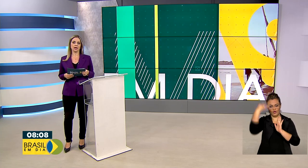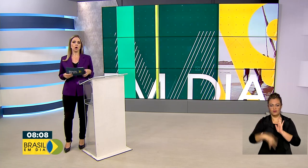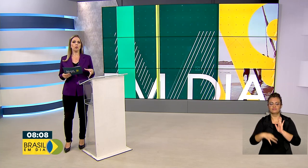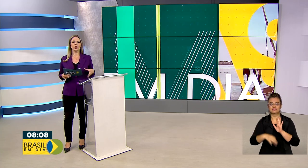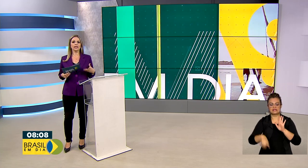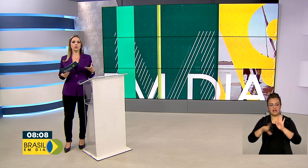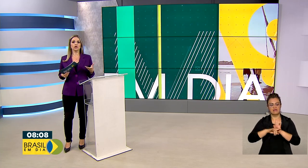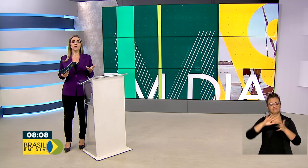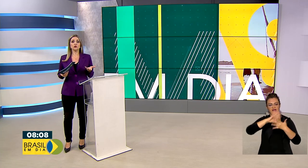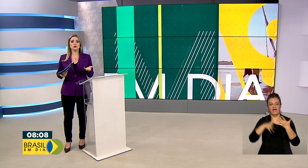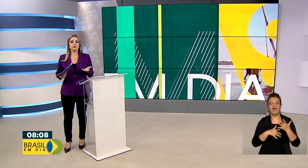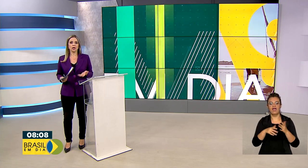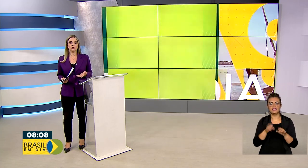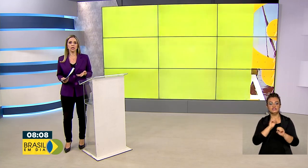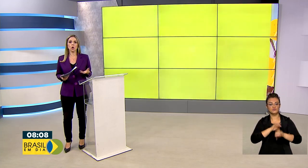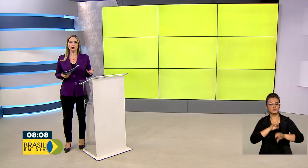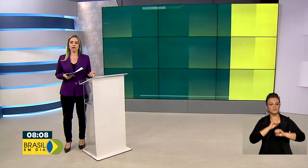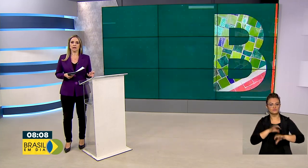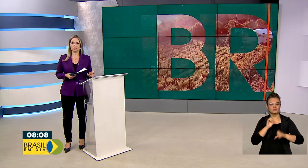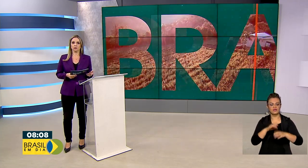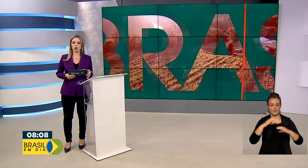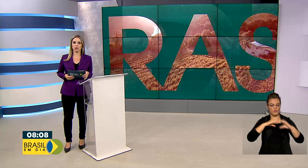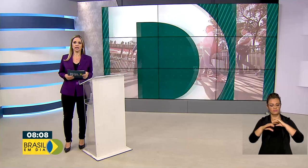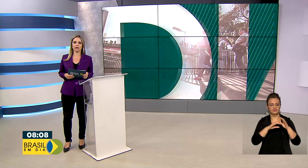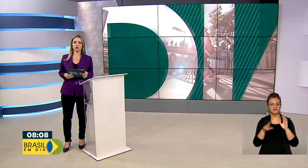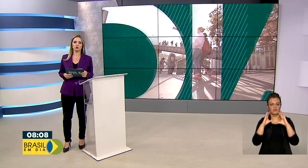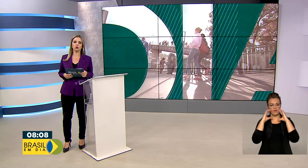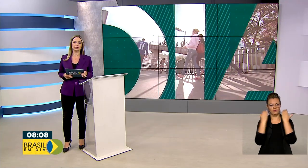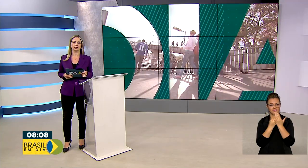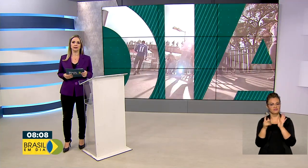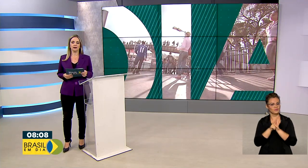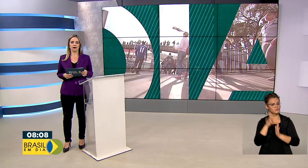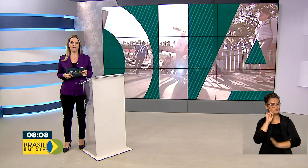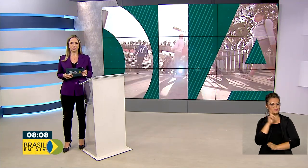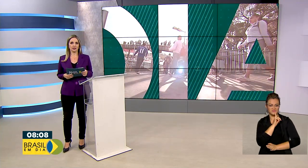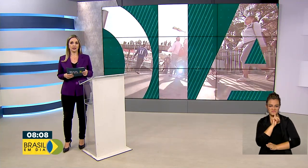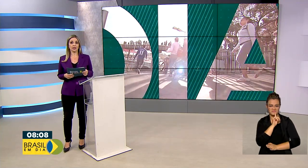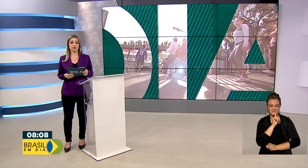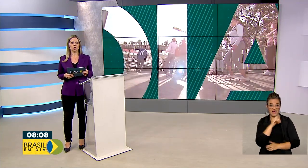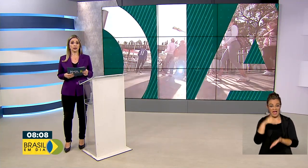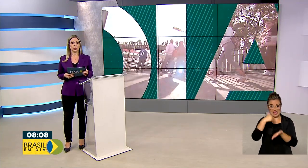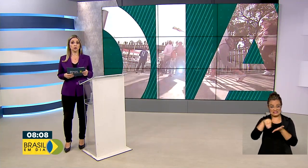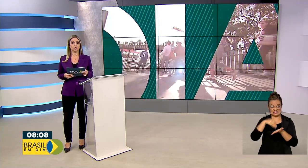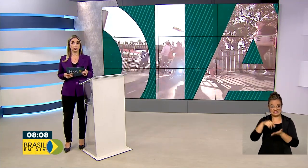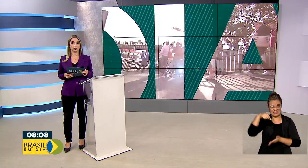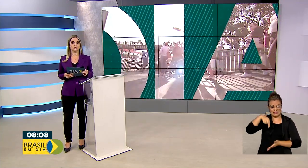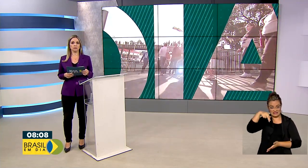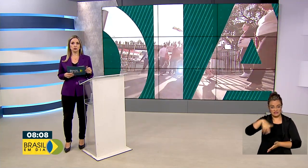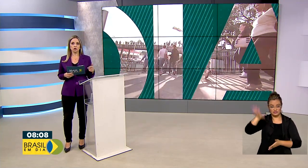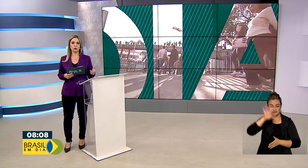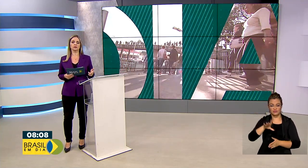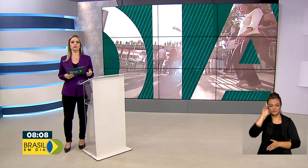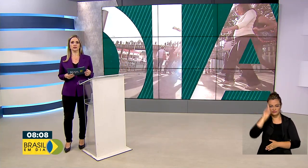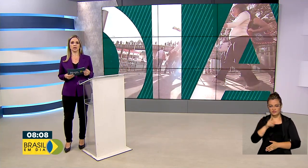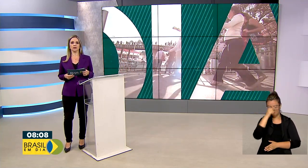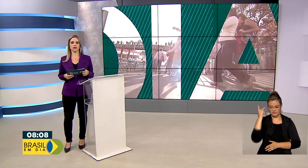como a língua de instrução e comunicação da comunidade surda. A Secretária Nacional dos Direitos da Pessoa com Deficiência